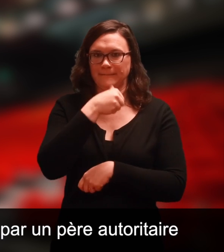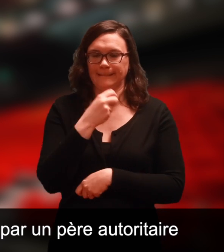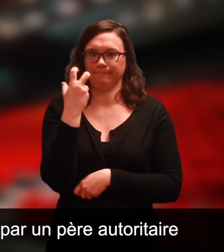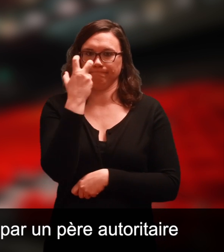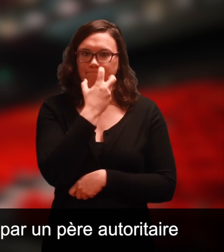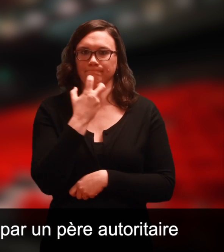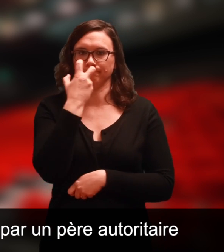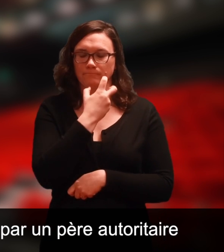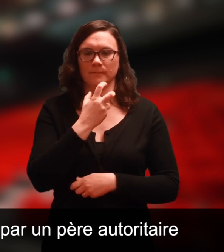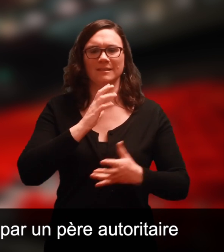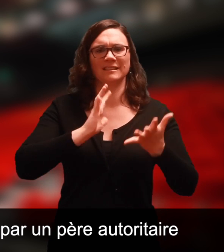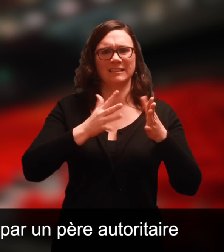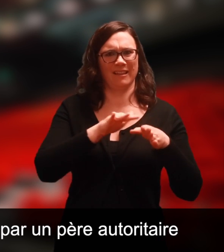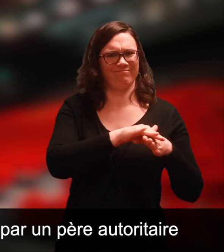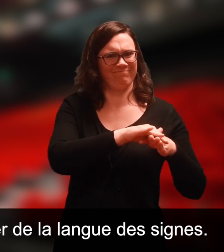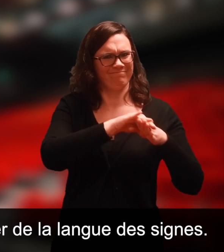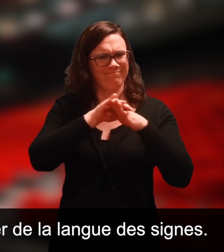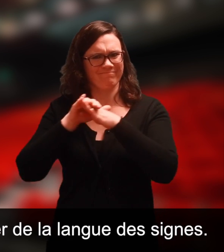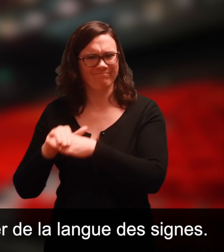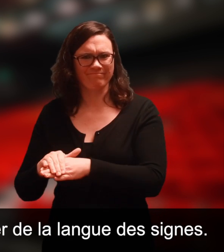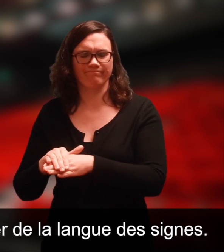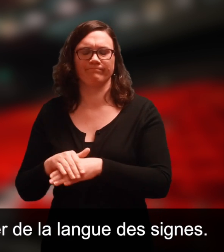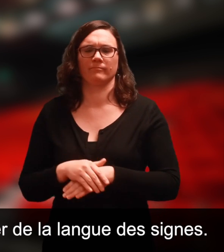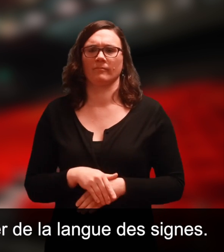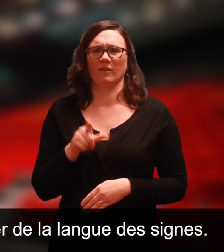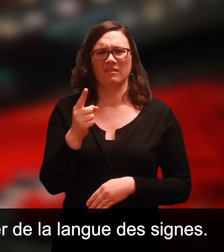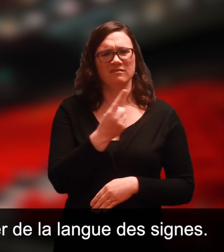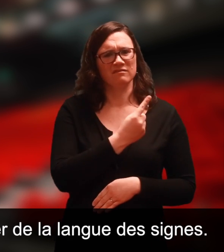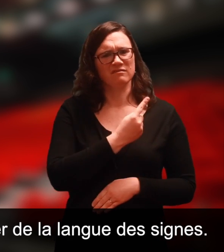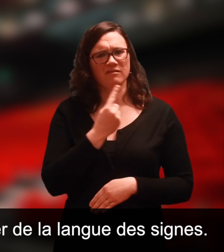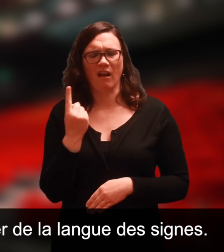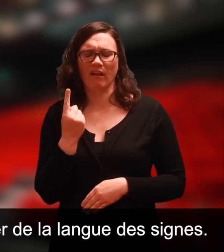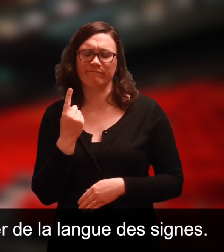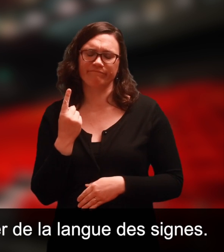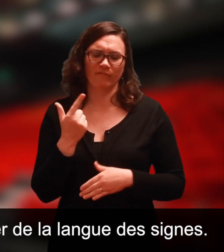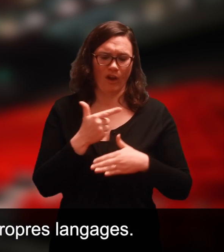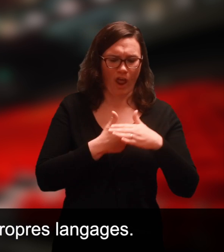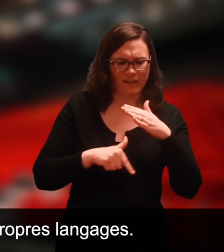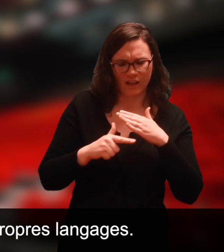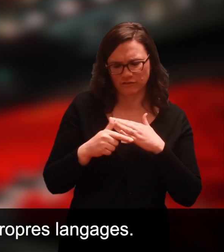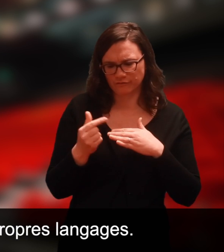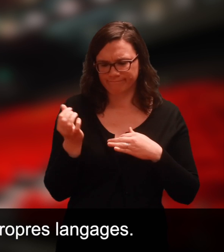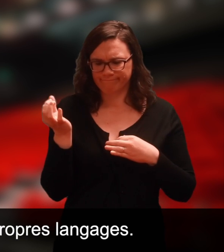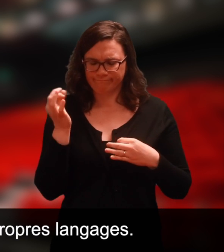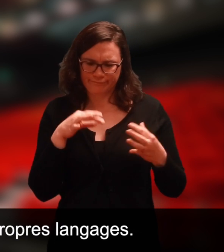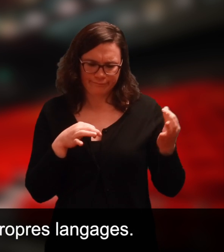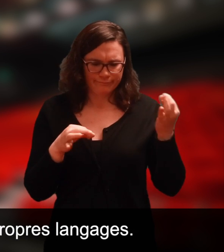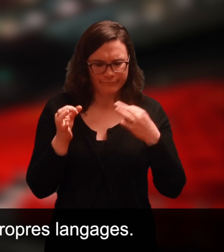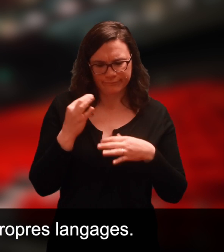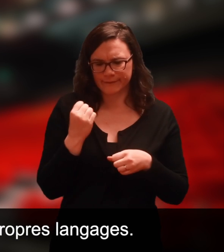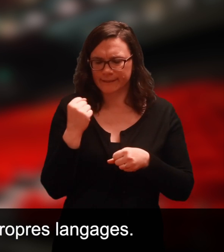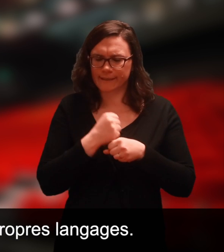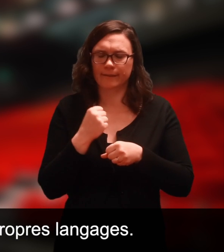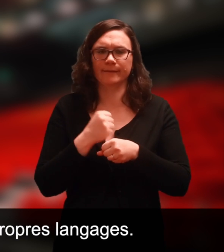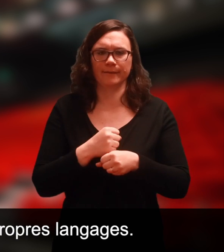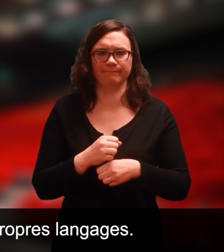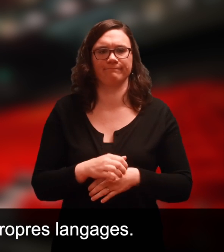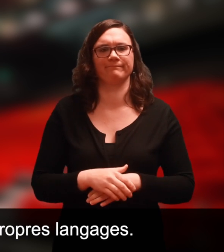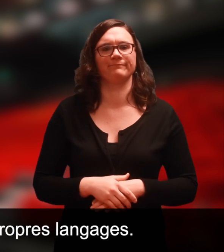par un père autoritaire qui ne veut pas entendre parler de la langue des signes. Isolé, il invente ses propres langages.